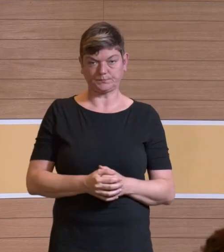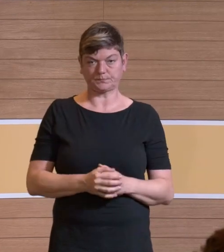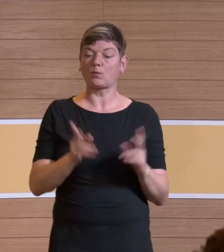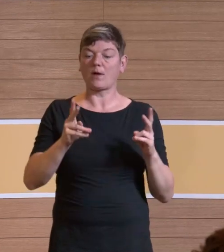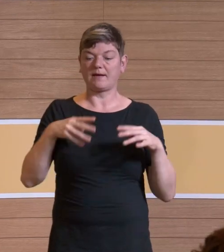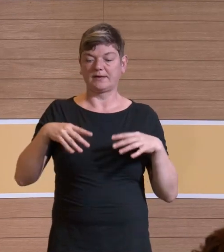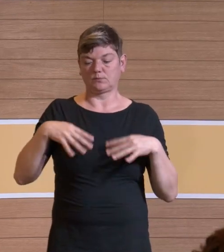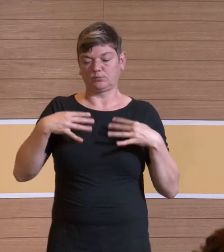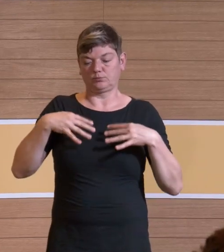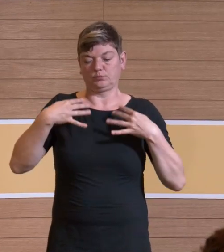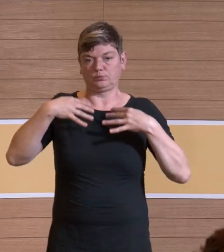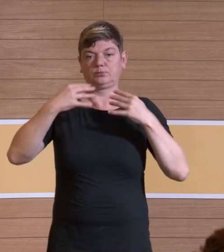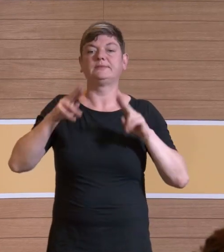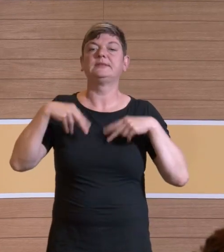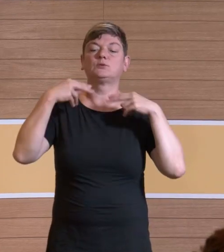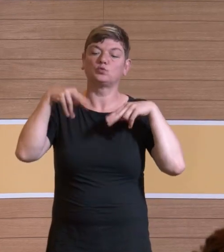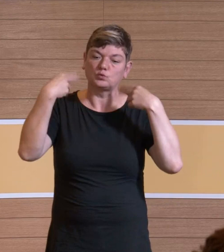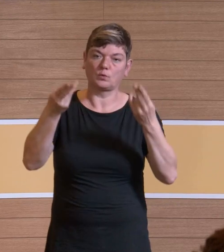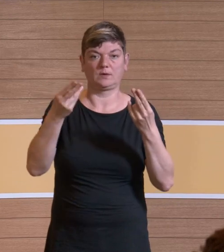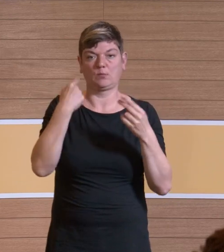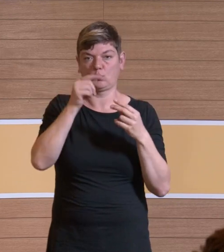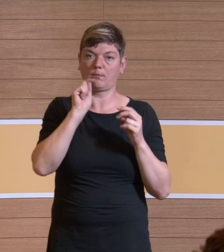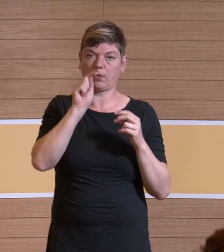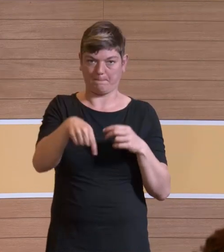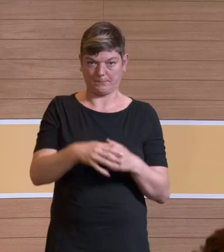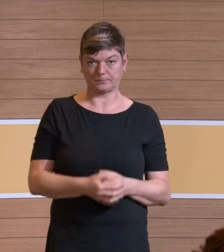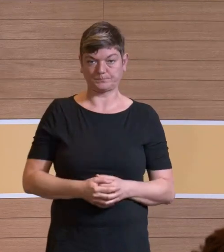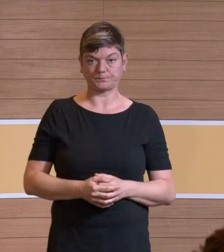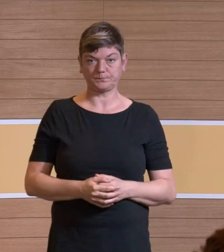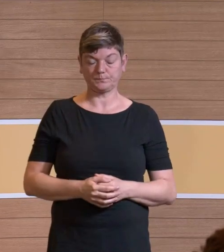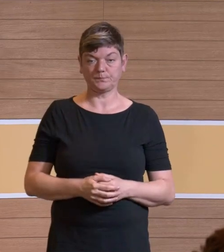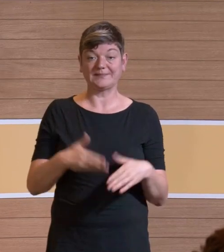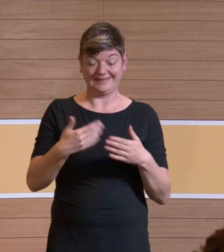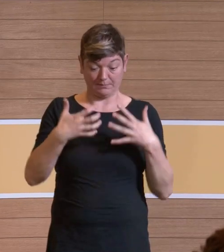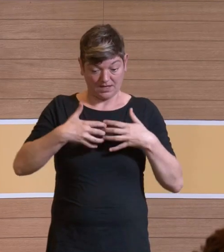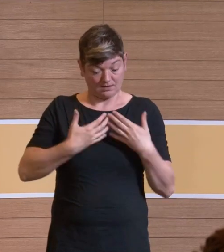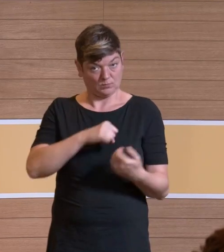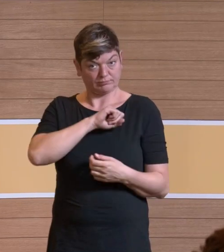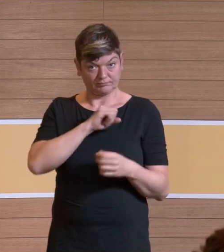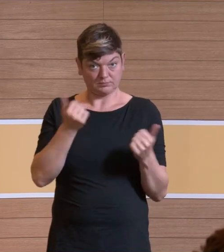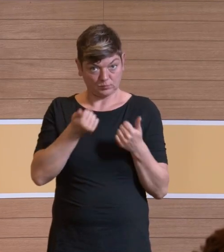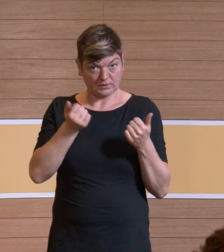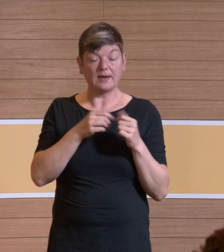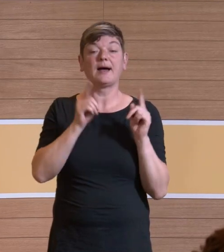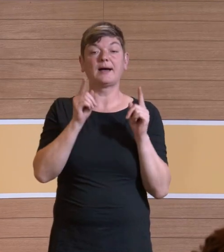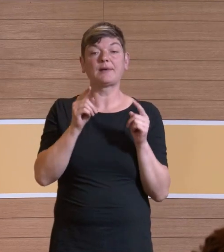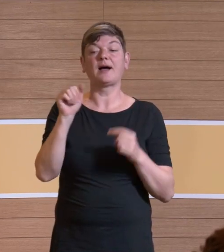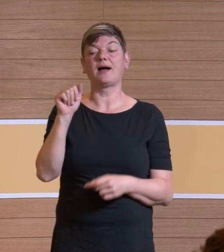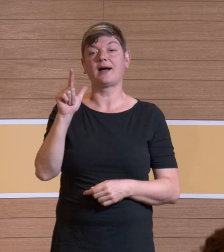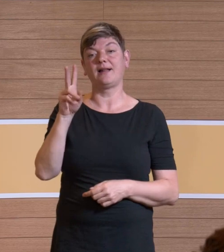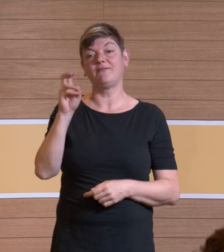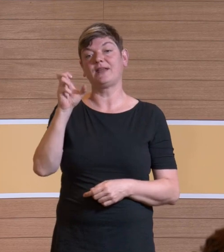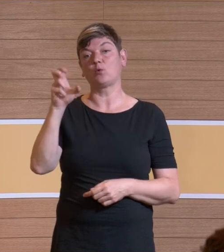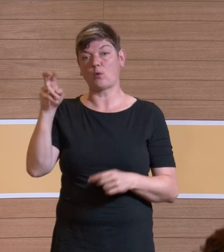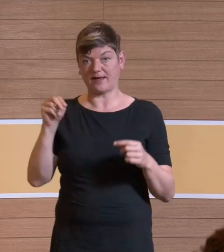weg aus Ihren tiefen Atemwegen. Das ist das Prinzip. Diesen Mechanismus, der sehr effektiv ist, den haben wir aber nicht in den Alveolen.